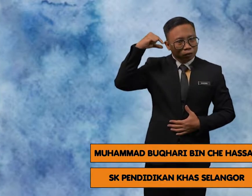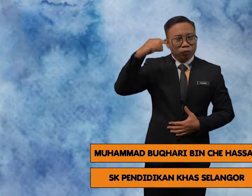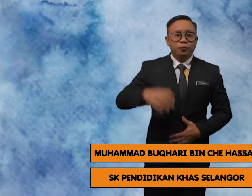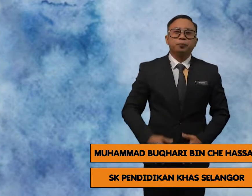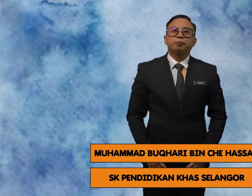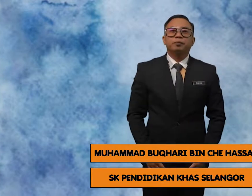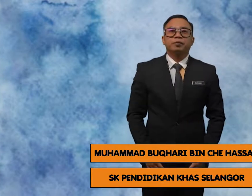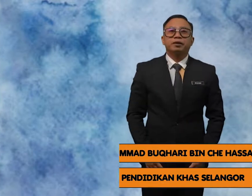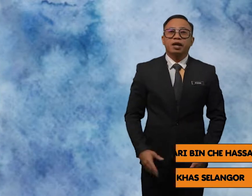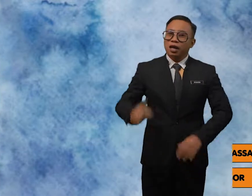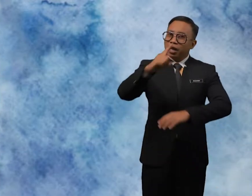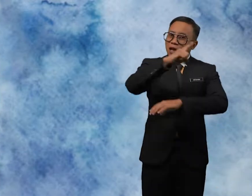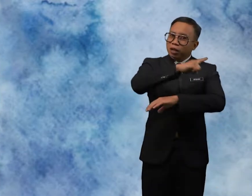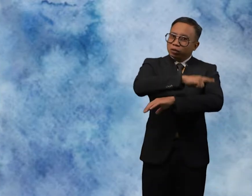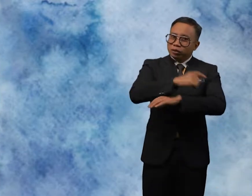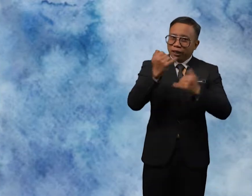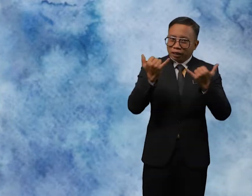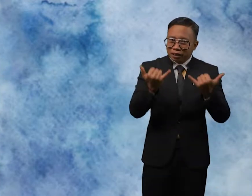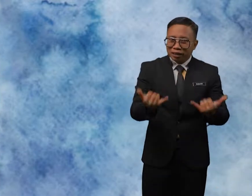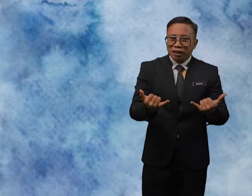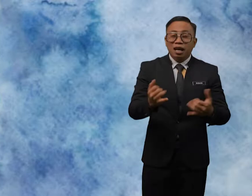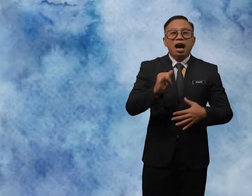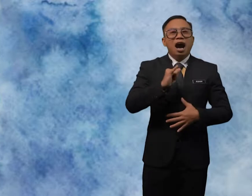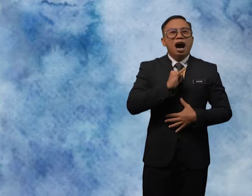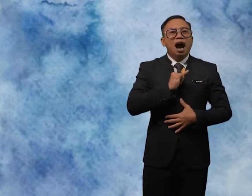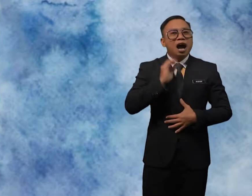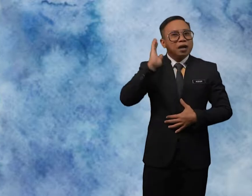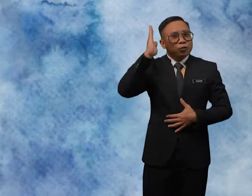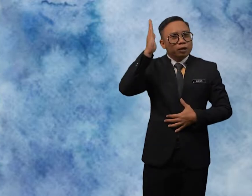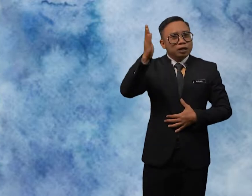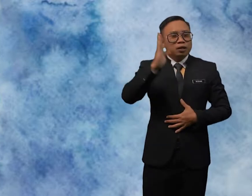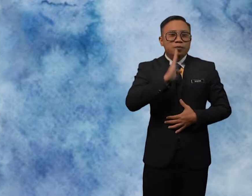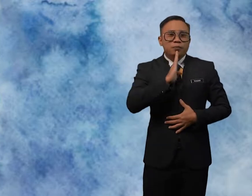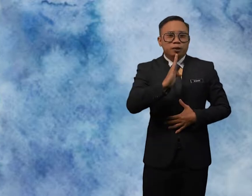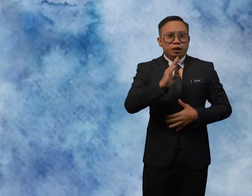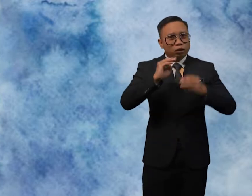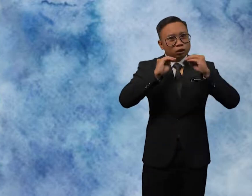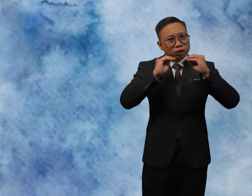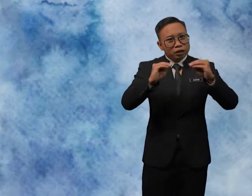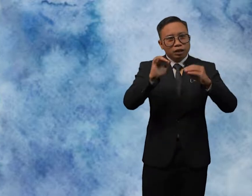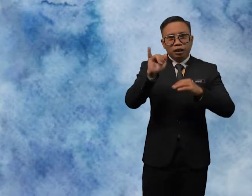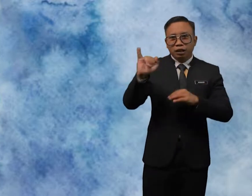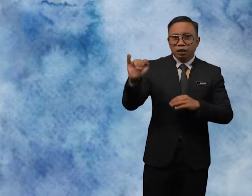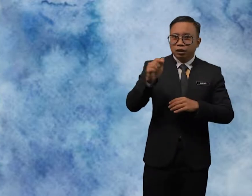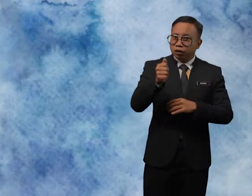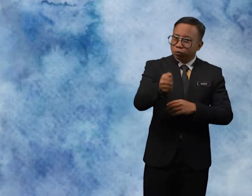Today, I will be teaching you